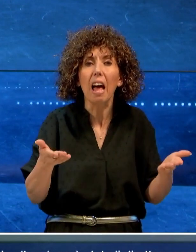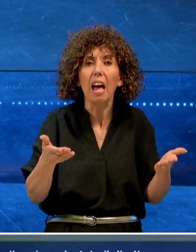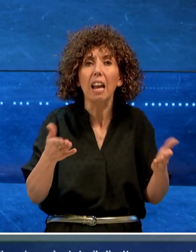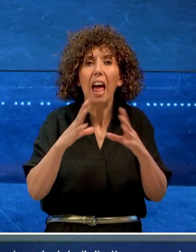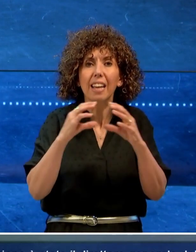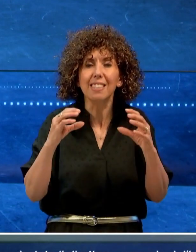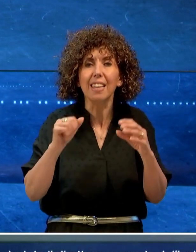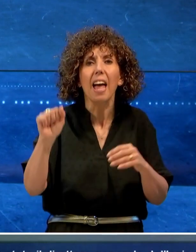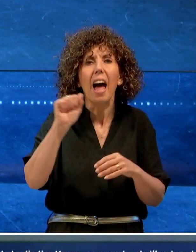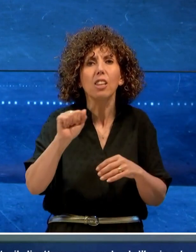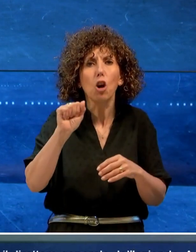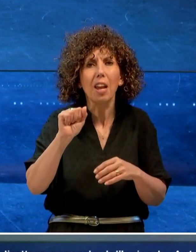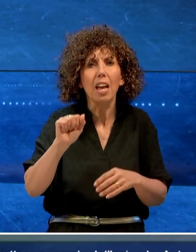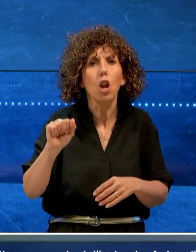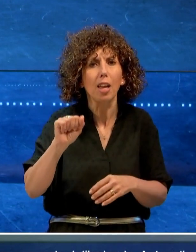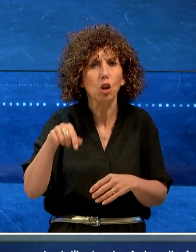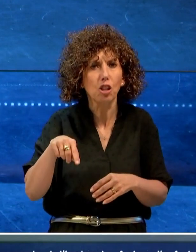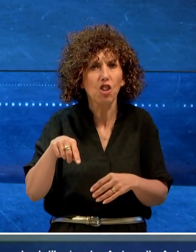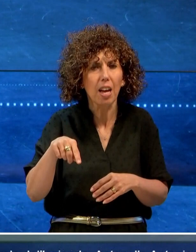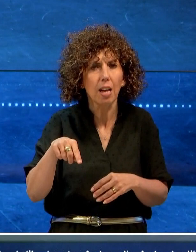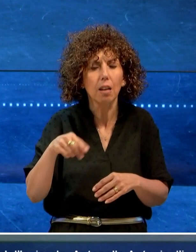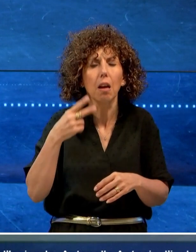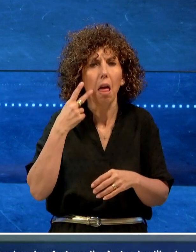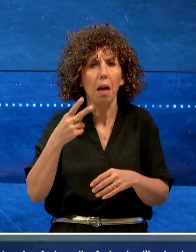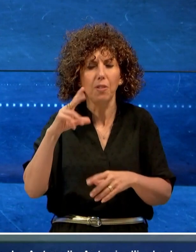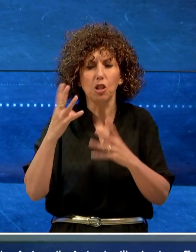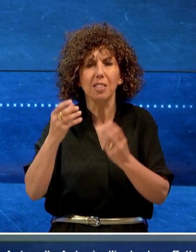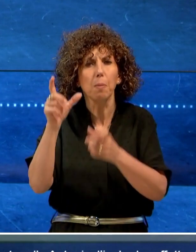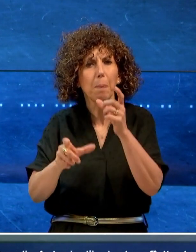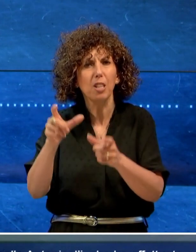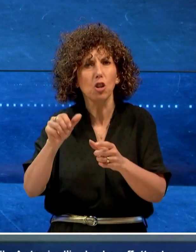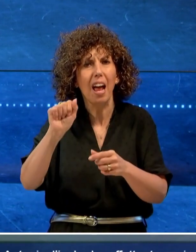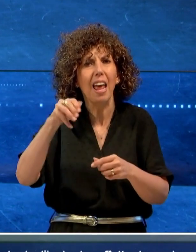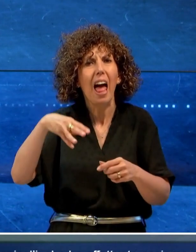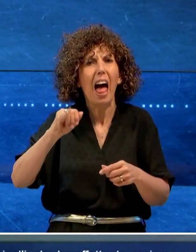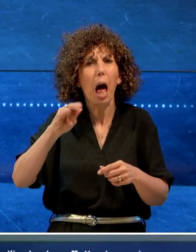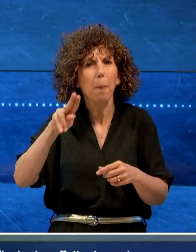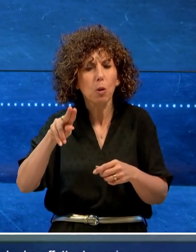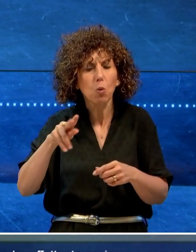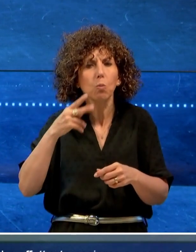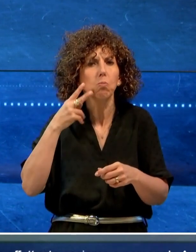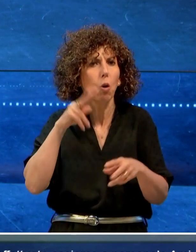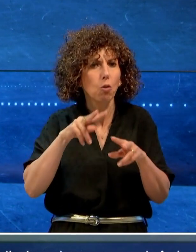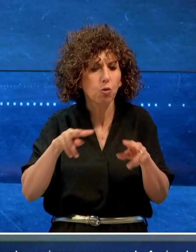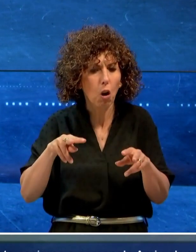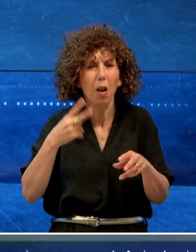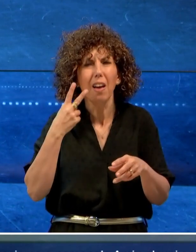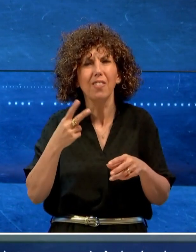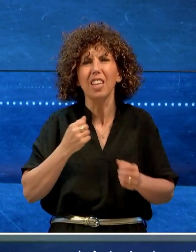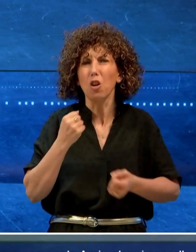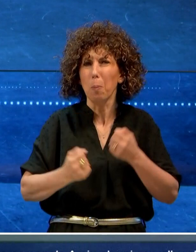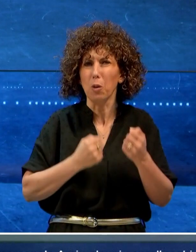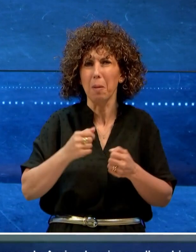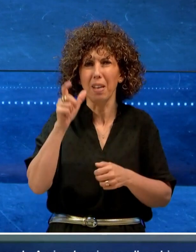Antonello Antonicelli che ha effettuato assieme a personale AMIU sopralluoghi per individuare comportamenti